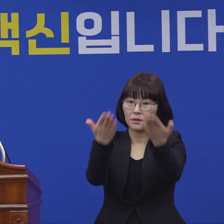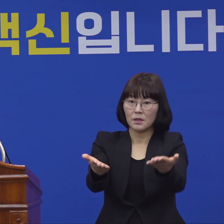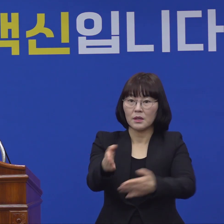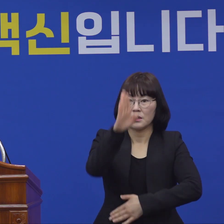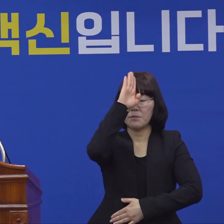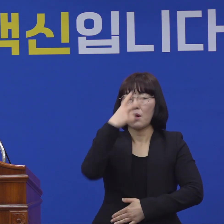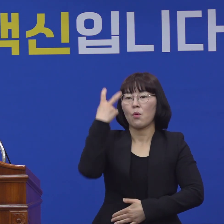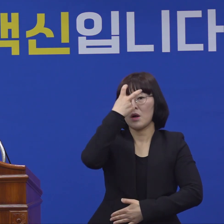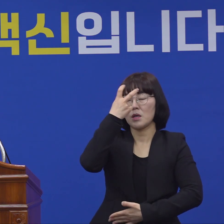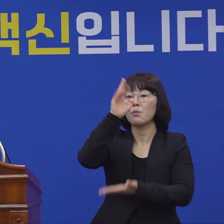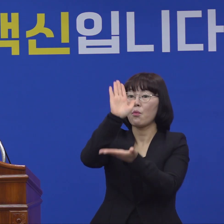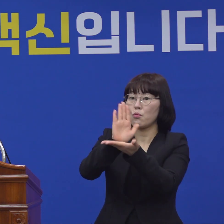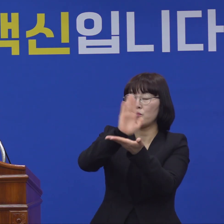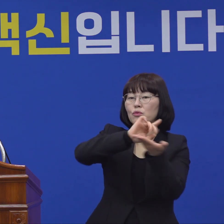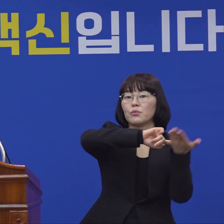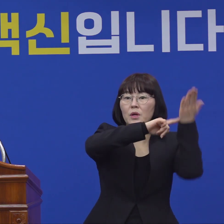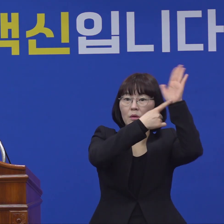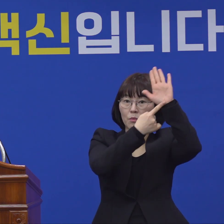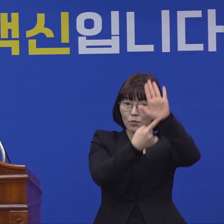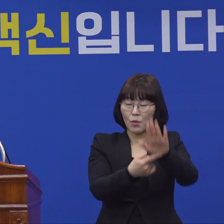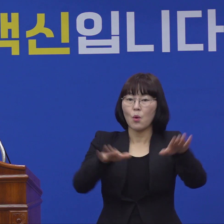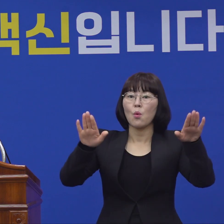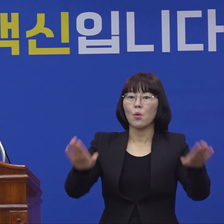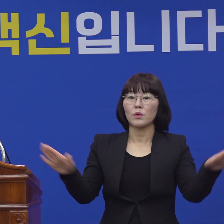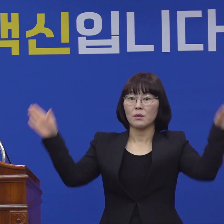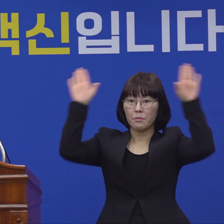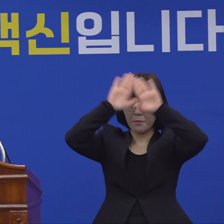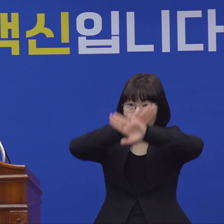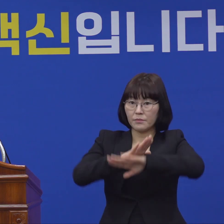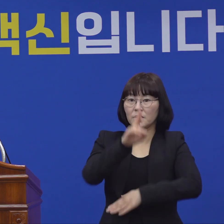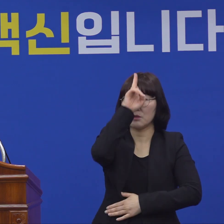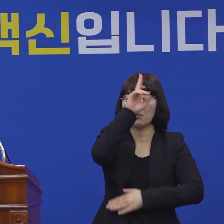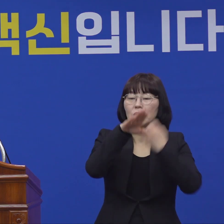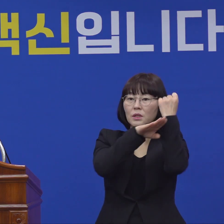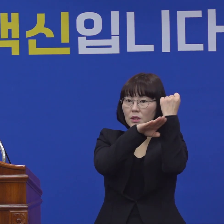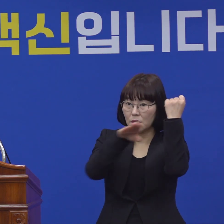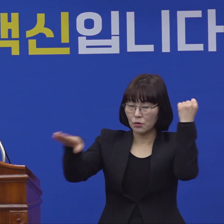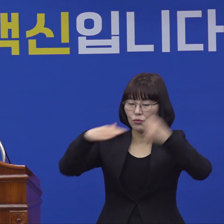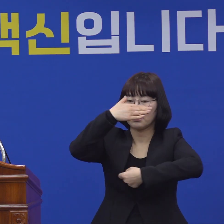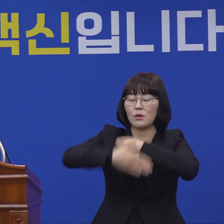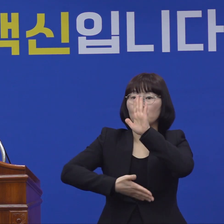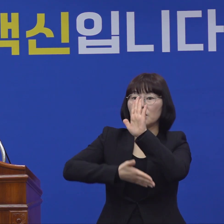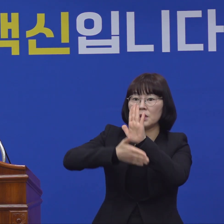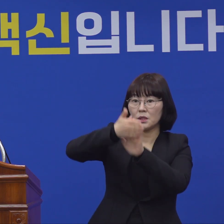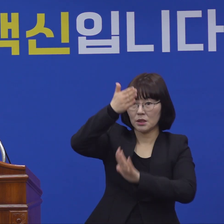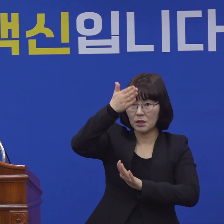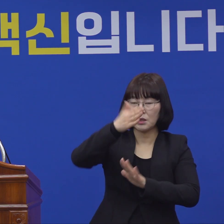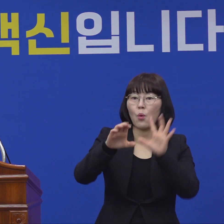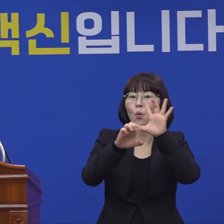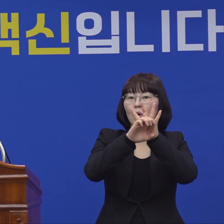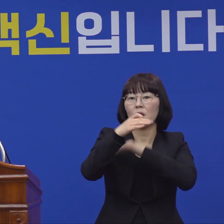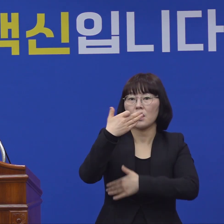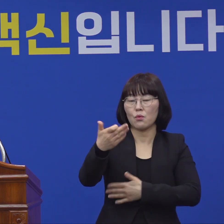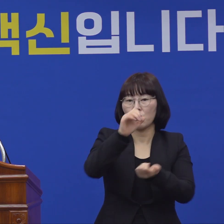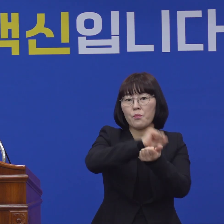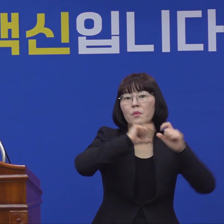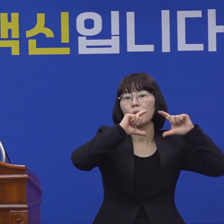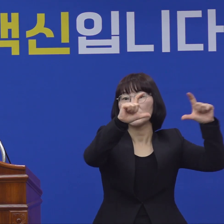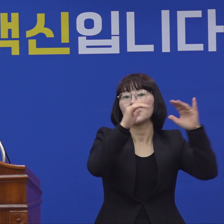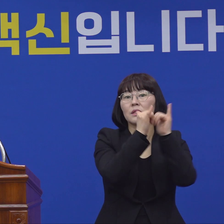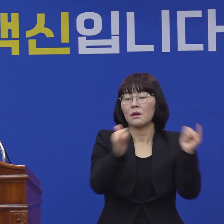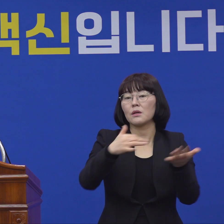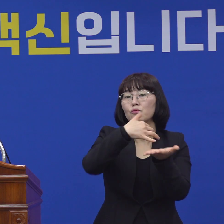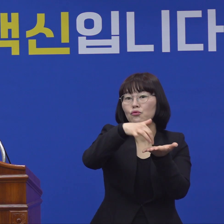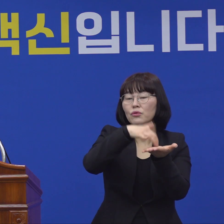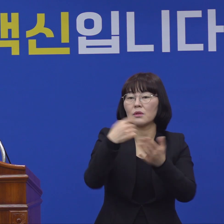질병관리본부의 발표에 따르면 오늘 오전 0시 현재 대구시에서 발생한 코로나19 확진 환자는